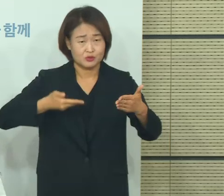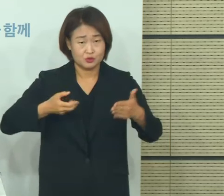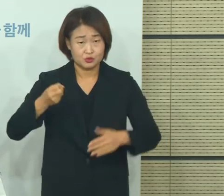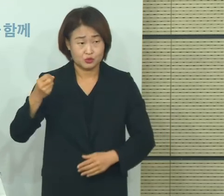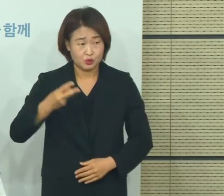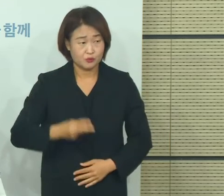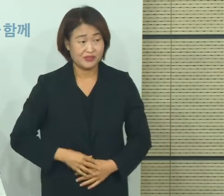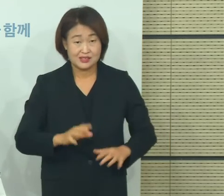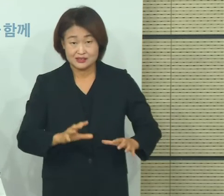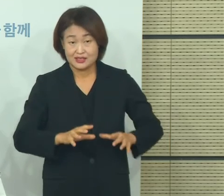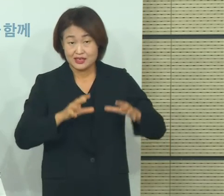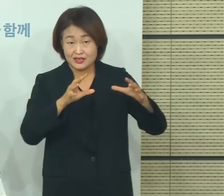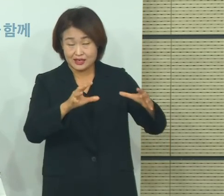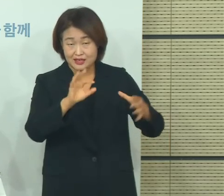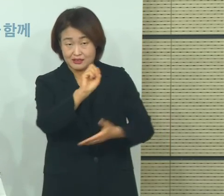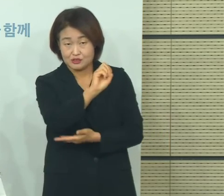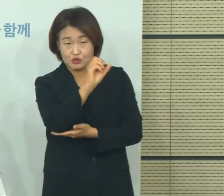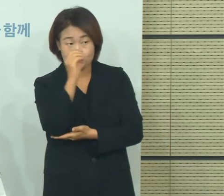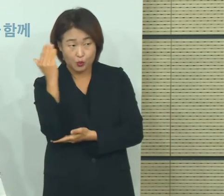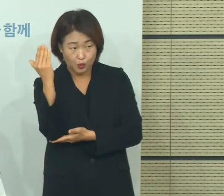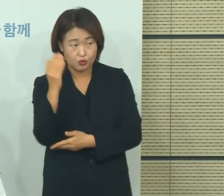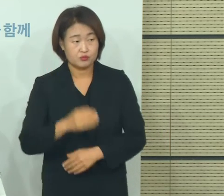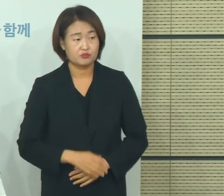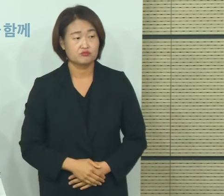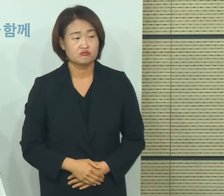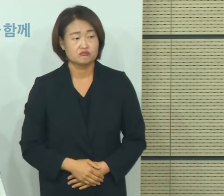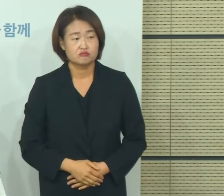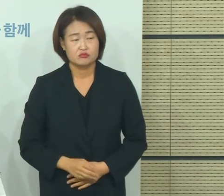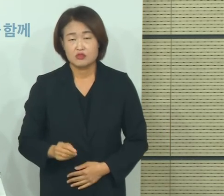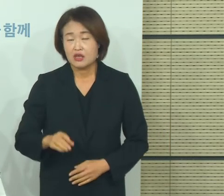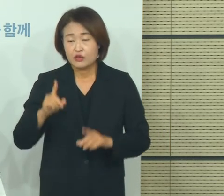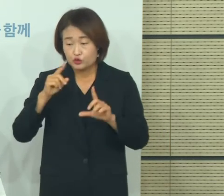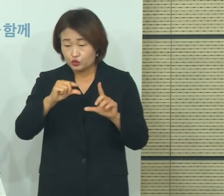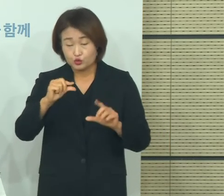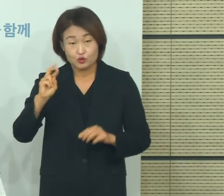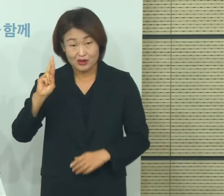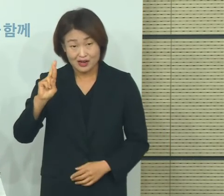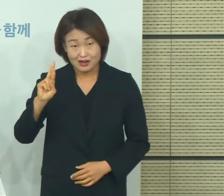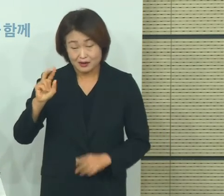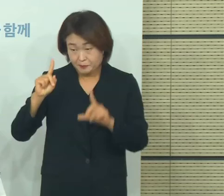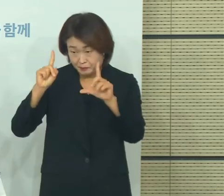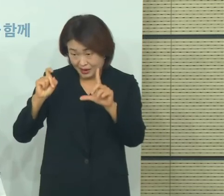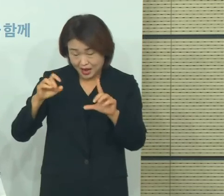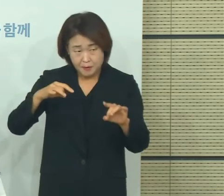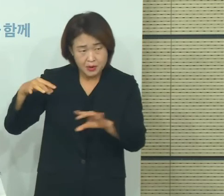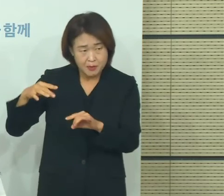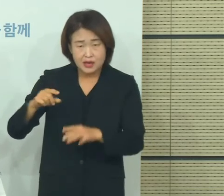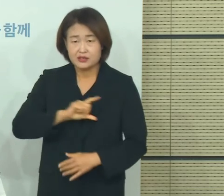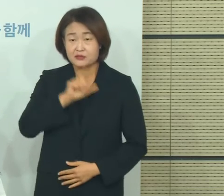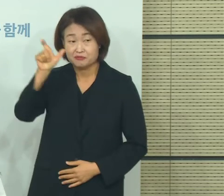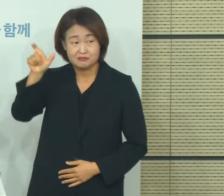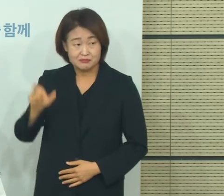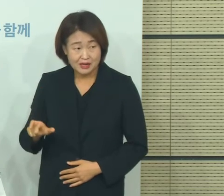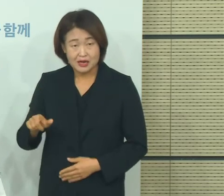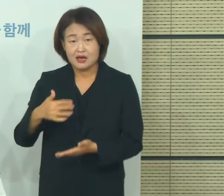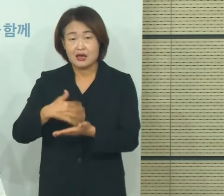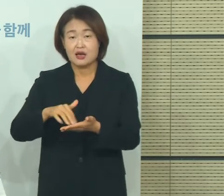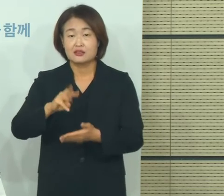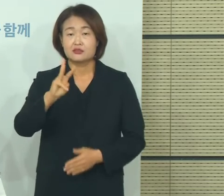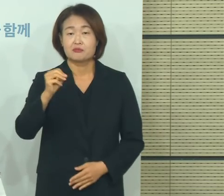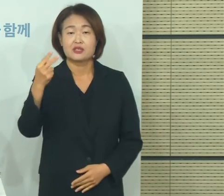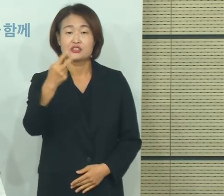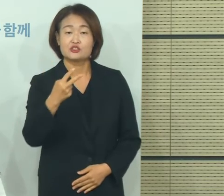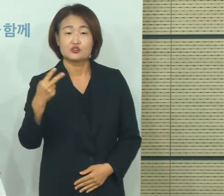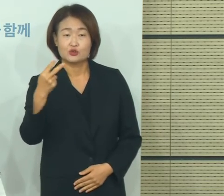세계일보 이진경 기자님은 출입자 명부 점검 3만 2천여 개는 업종이 어떻게 되는지 설명 부탁드립니다.